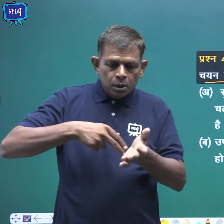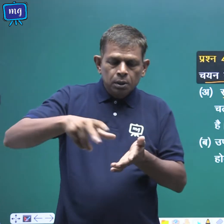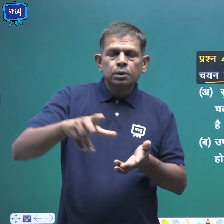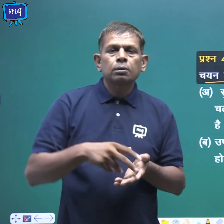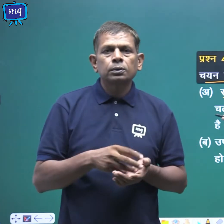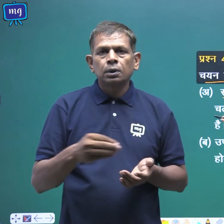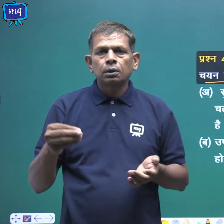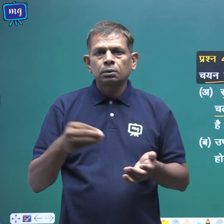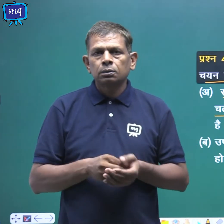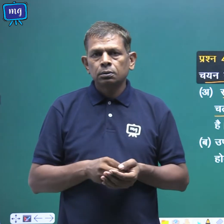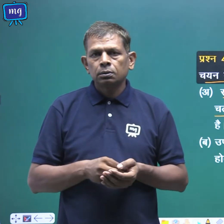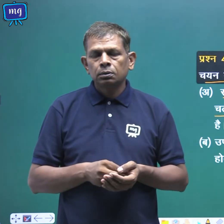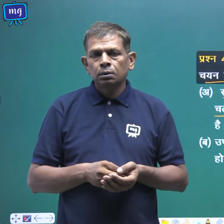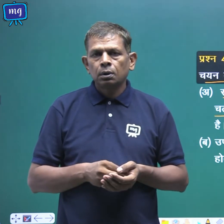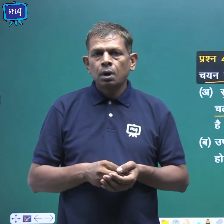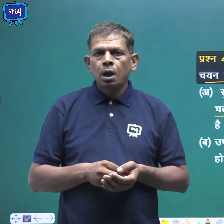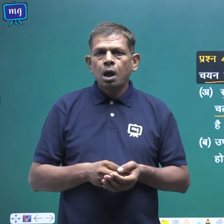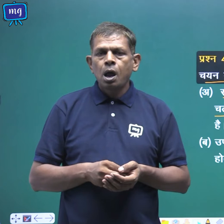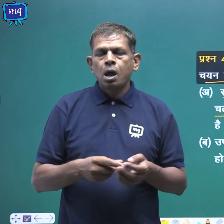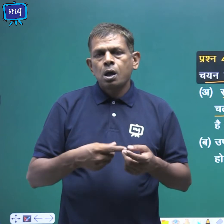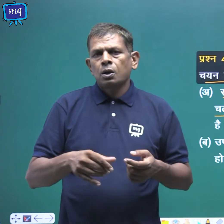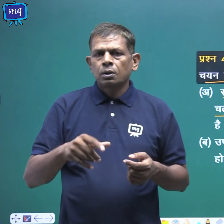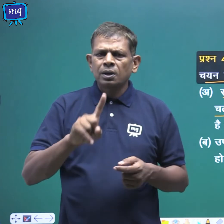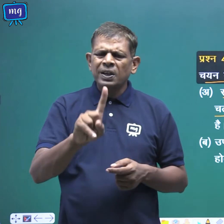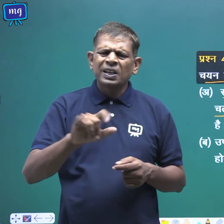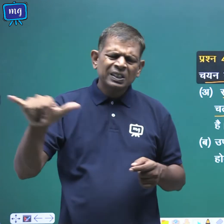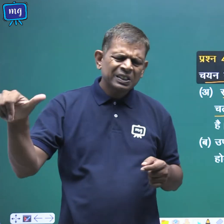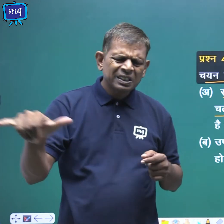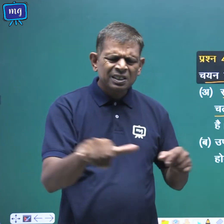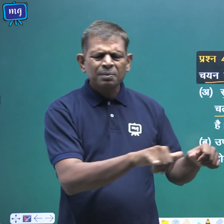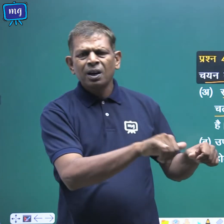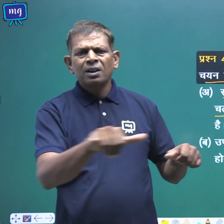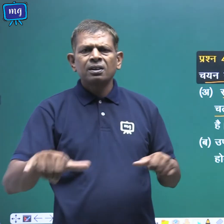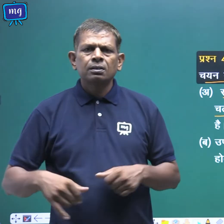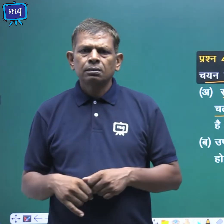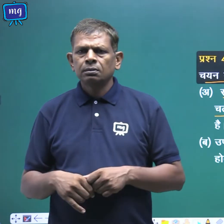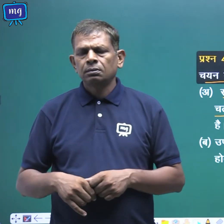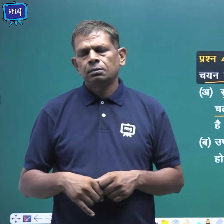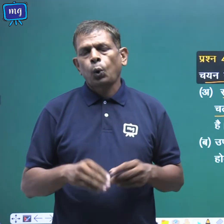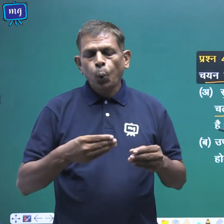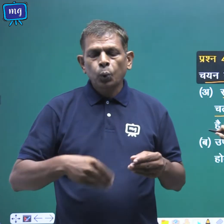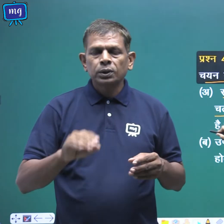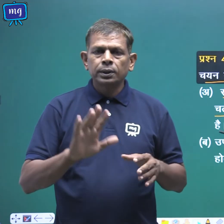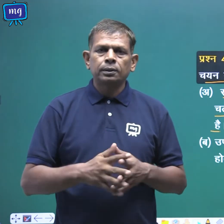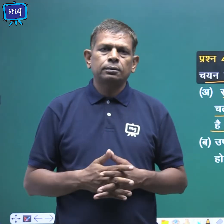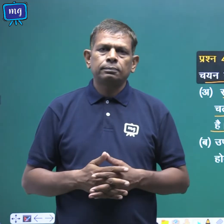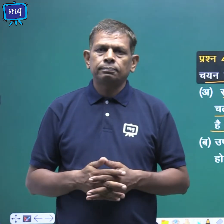चलन बिलकुल एक समान होती है